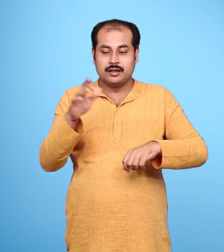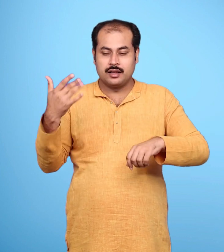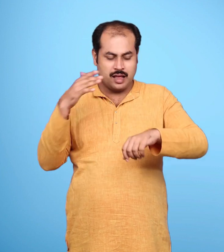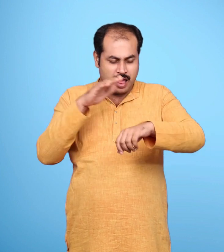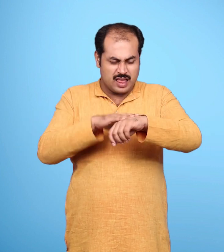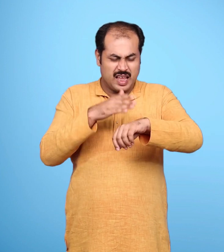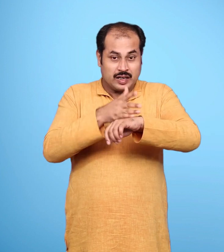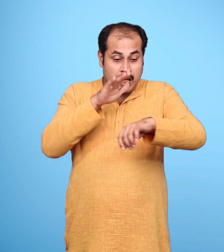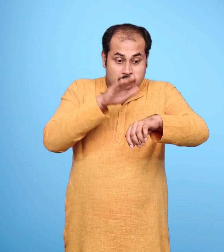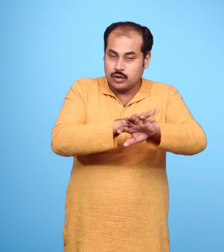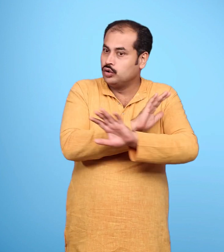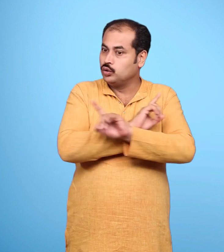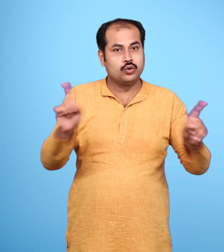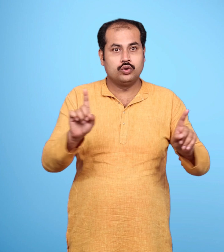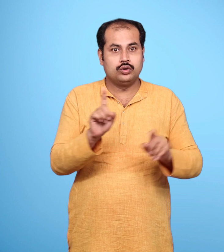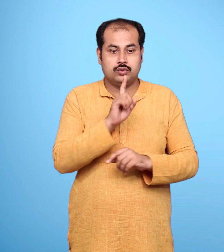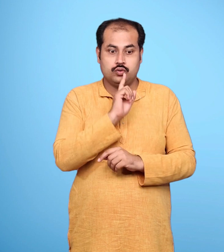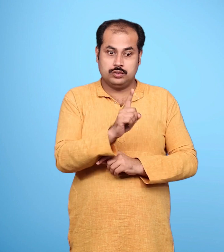सीता को किसी तरह का शारिरिक कष्ट ना हो